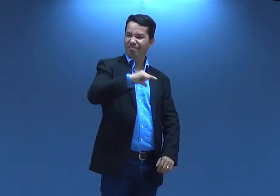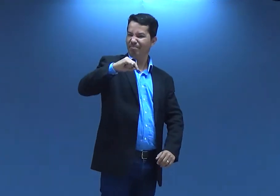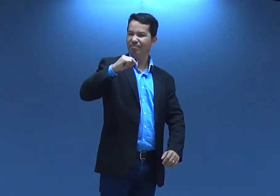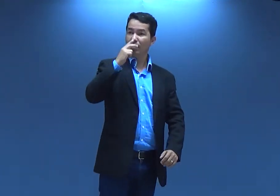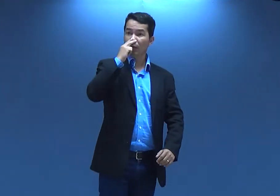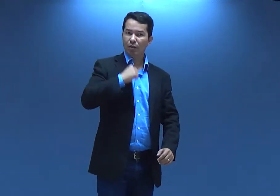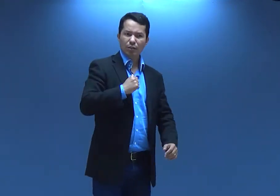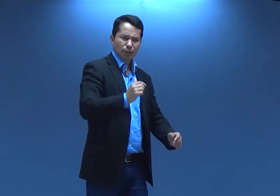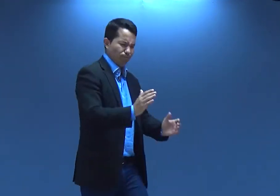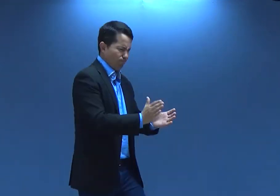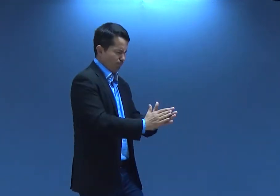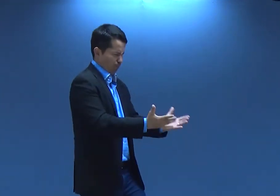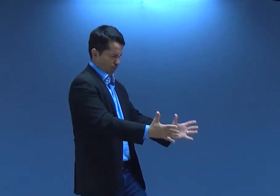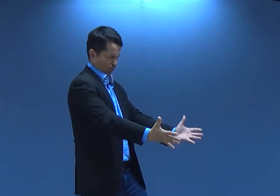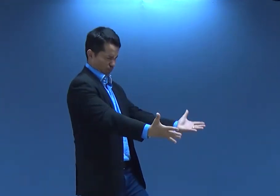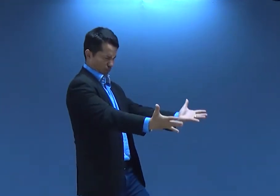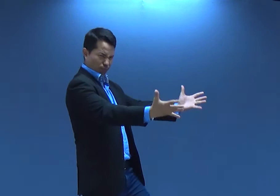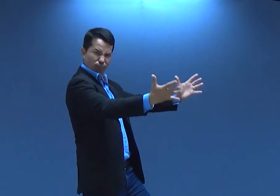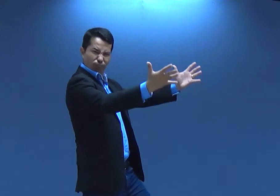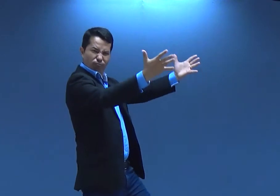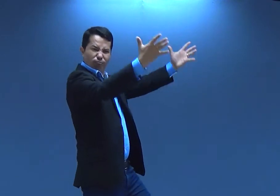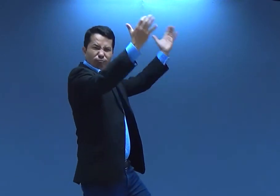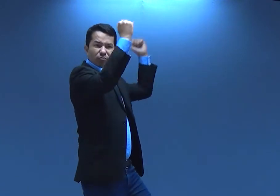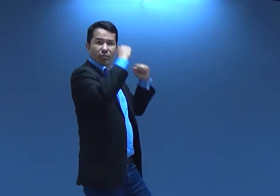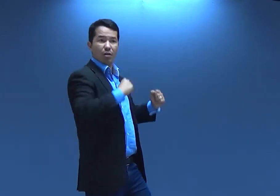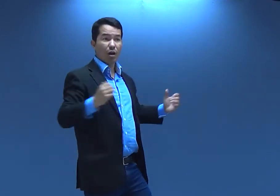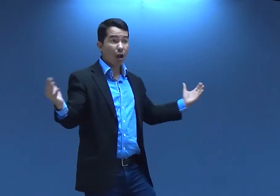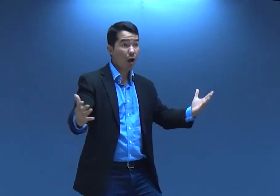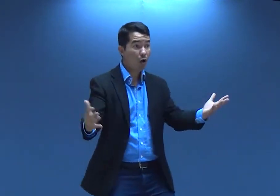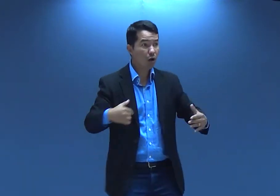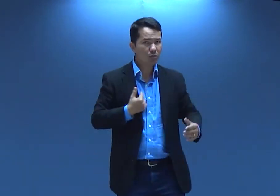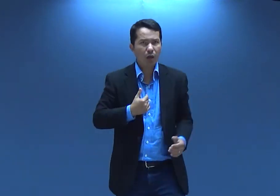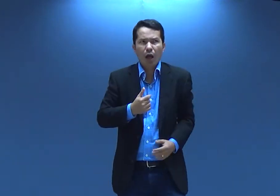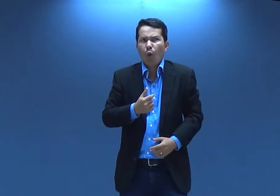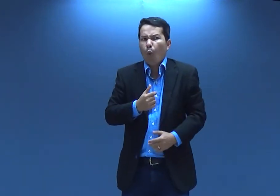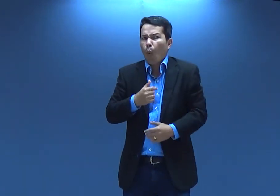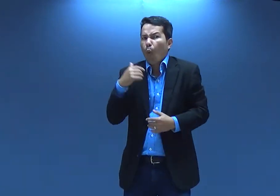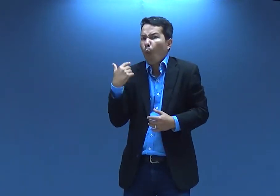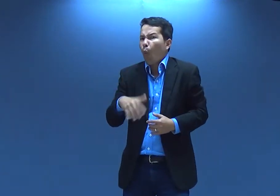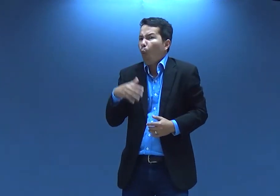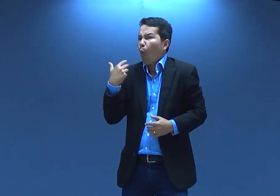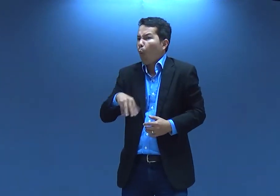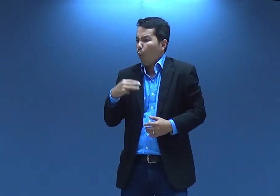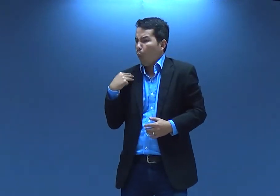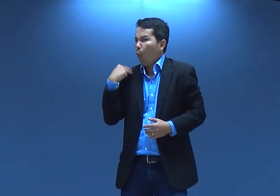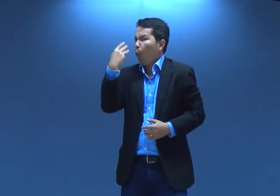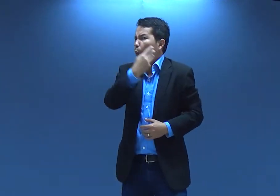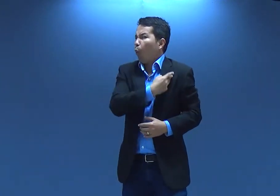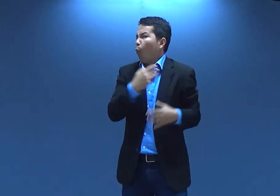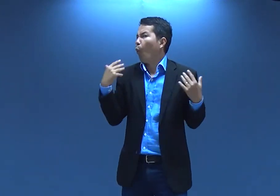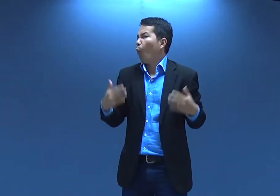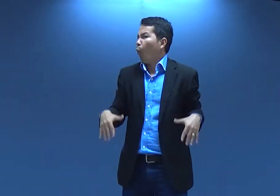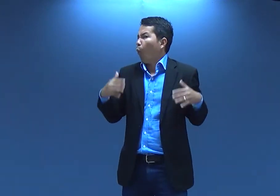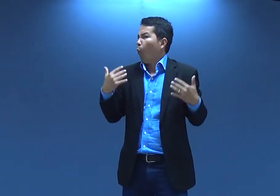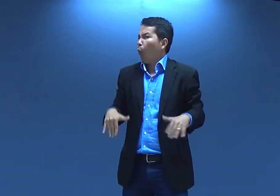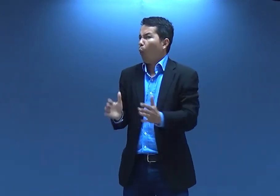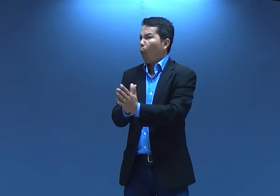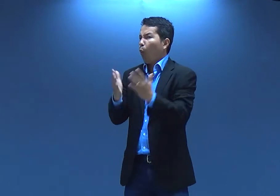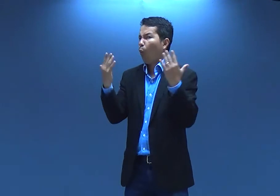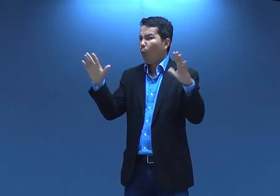E escolheu. E ela exaltou. E agora? Nossa, né,